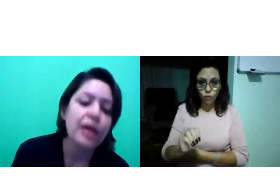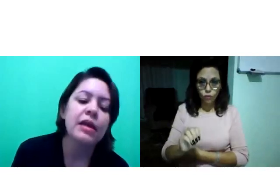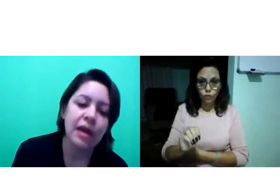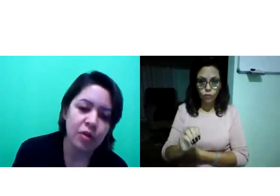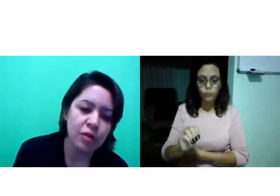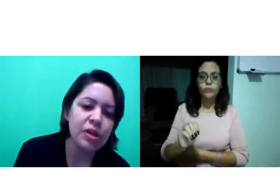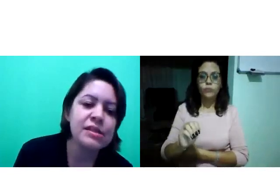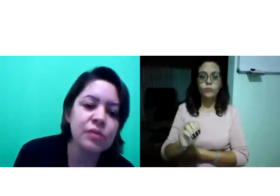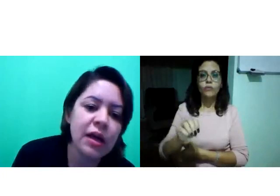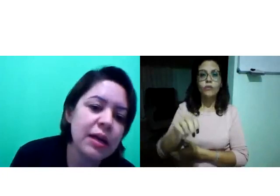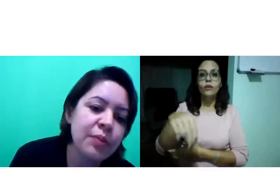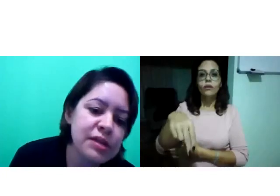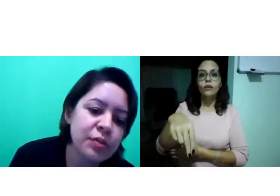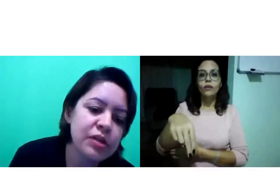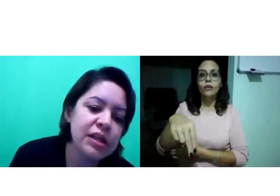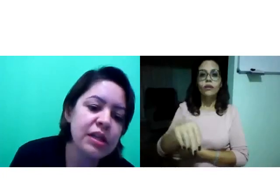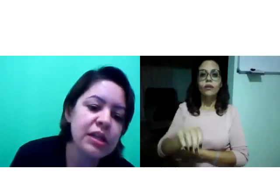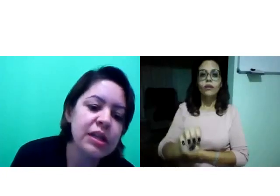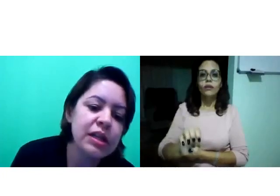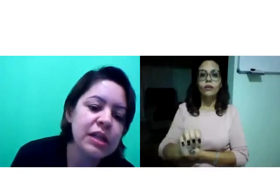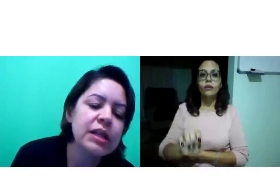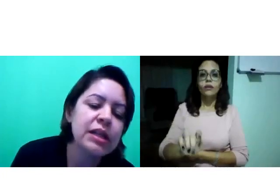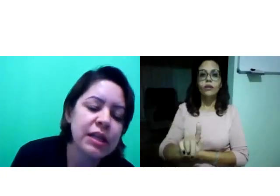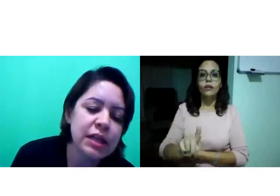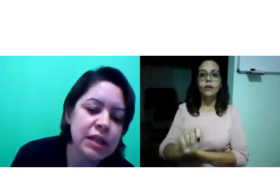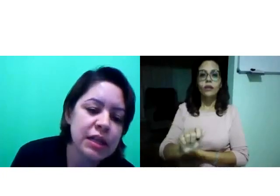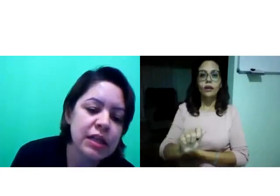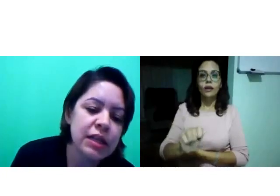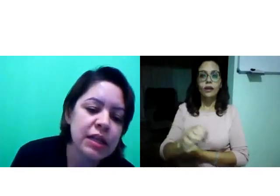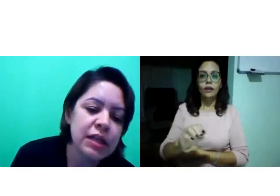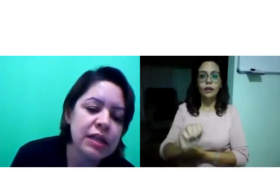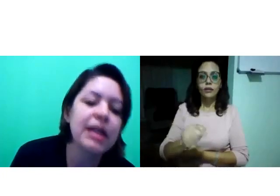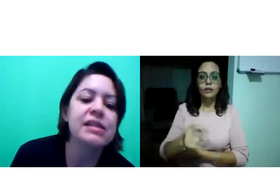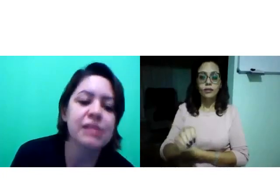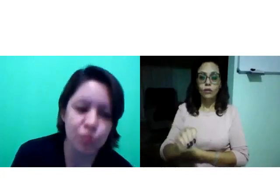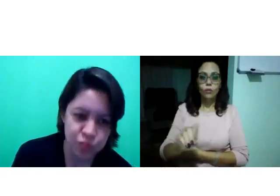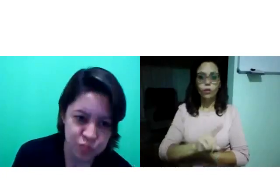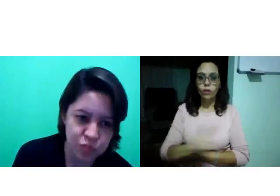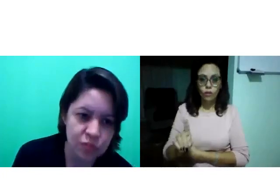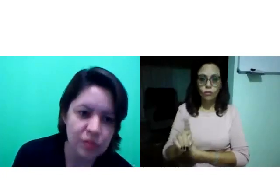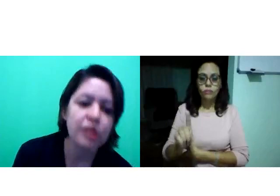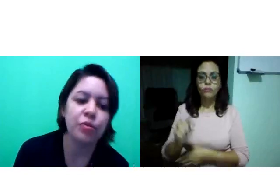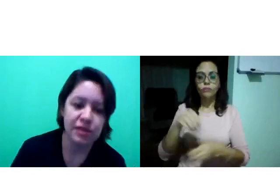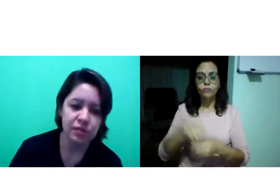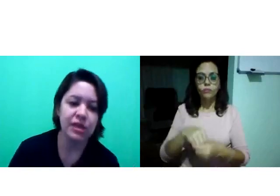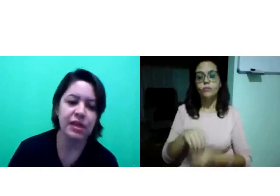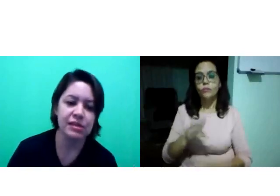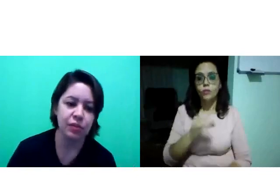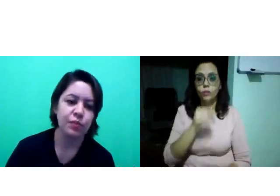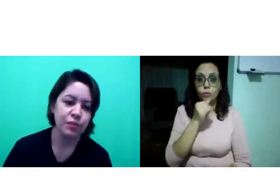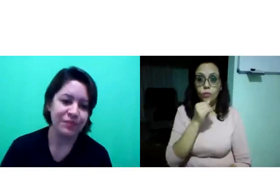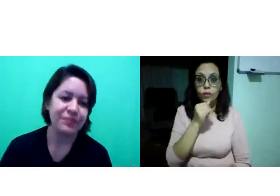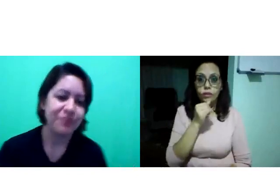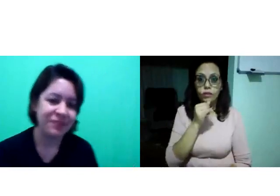que é a incorporação, por exemplo, de negação. Incorporação de